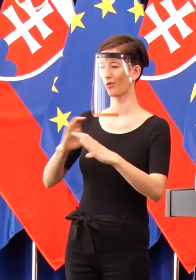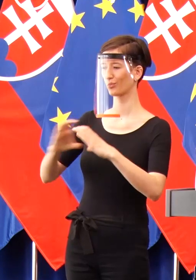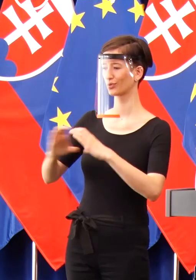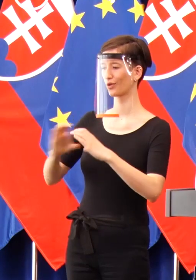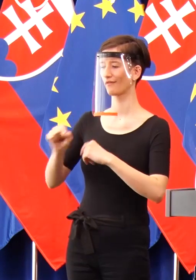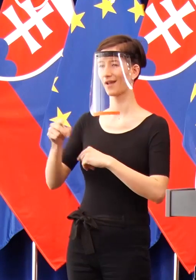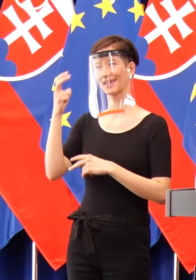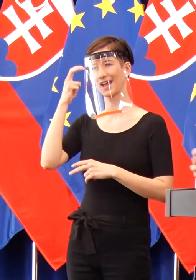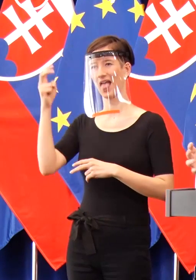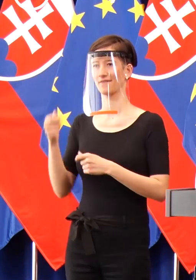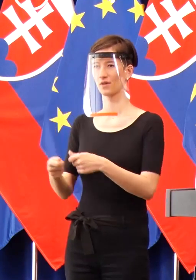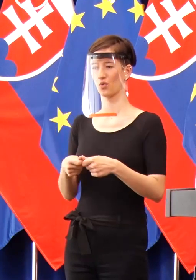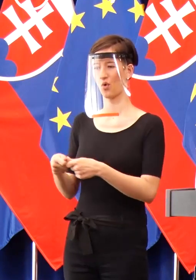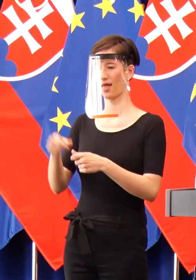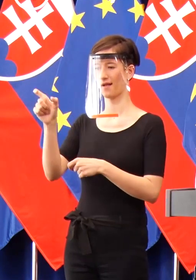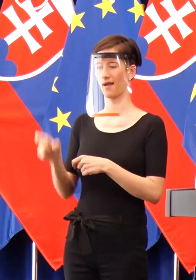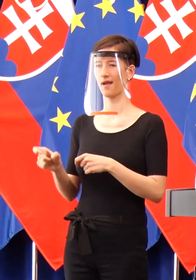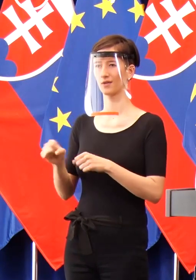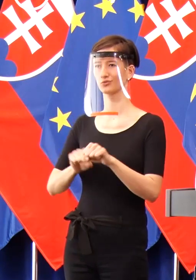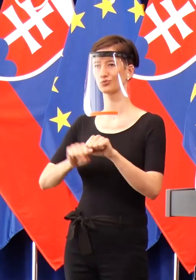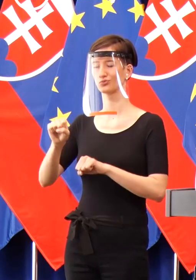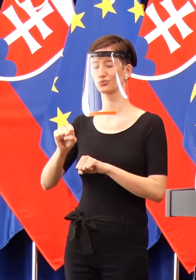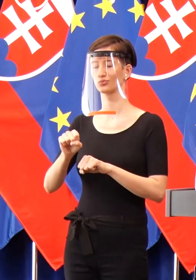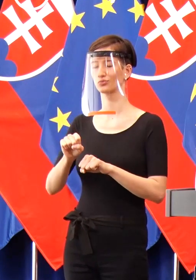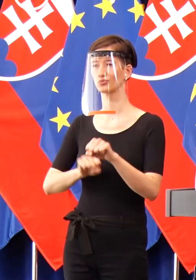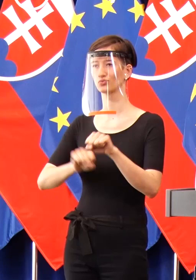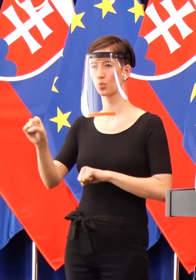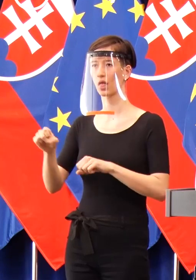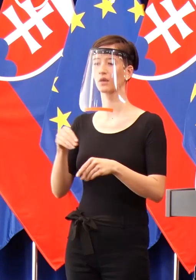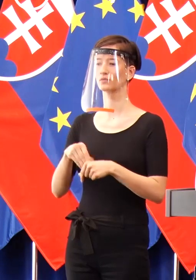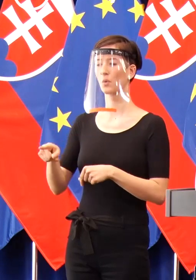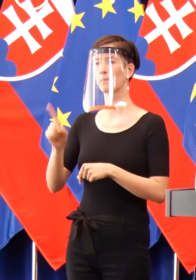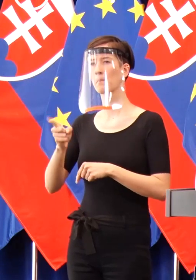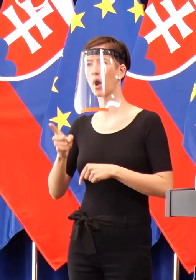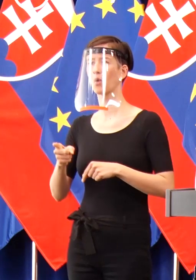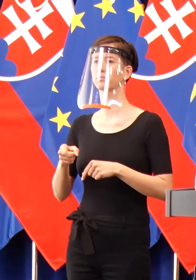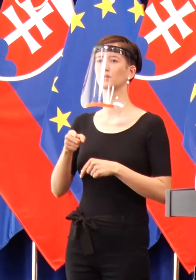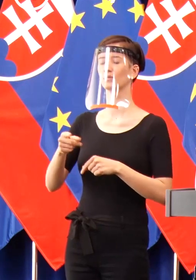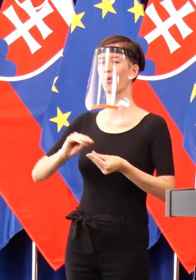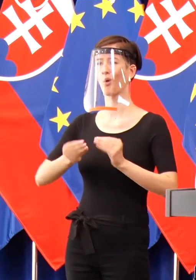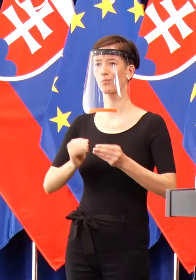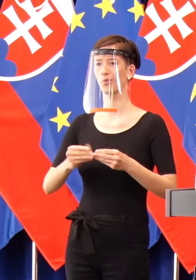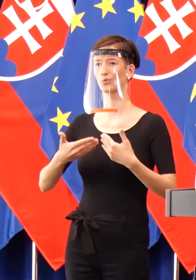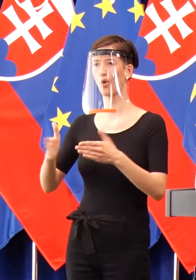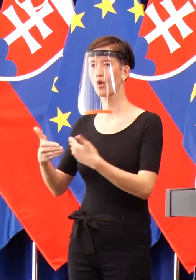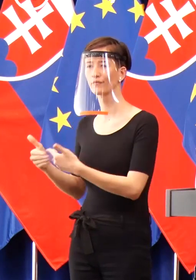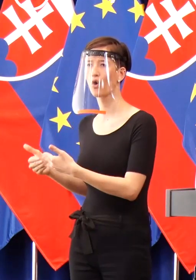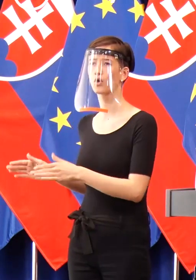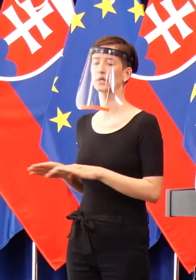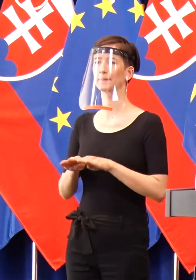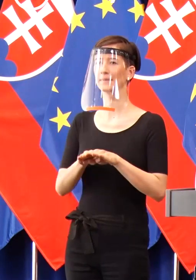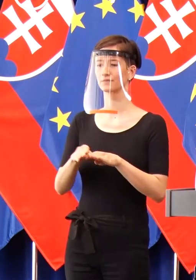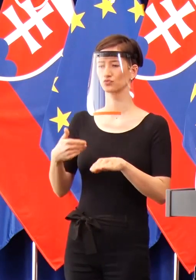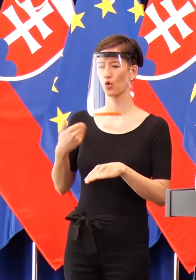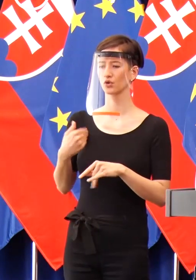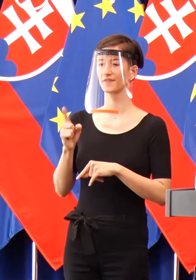Sulíka o tom, ako by sme mali uvoľniť opatrenia, aby sme mali otvoriť ďalšie obchody. Od ministra školstva, že